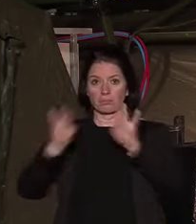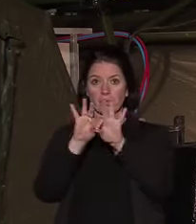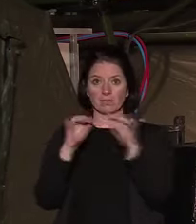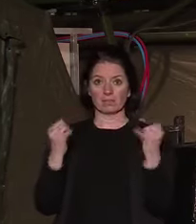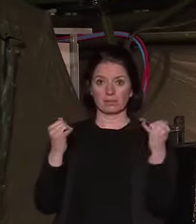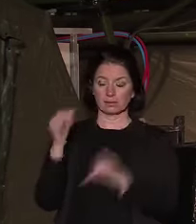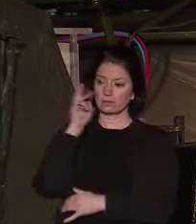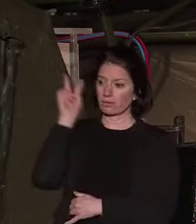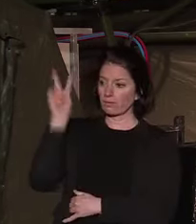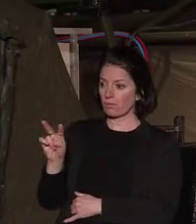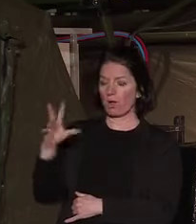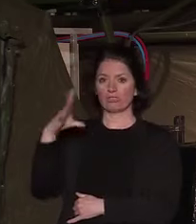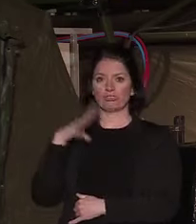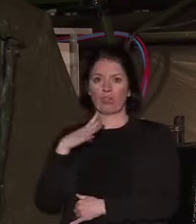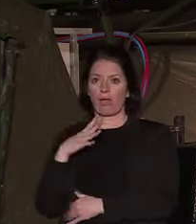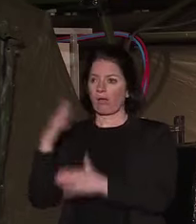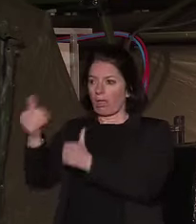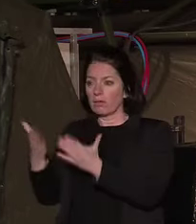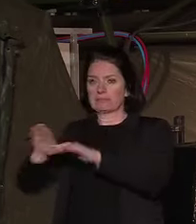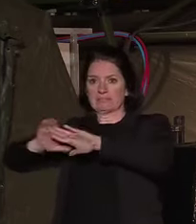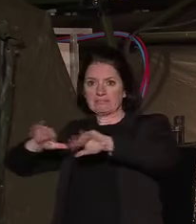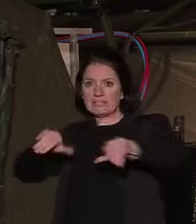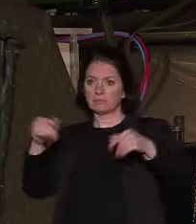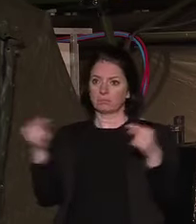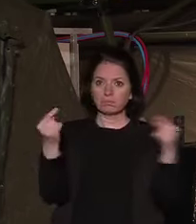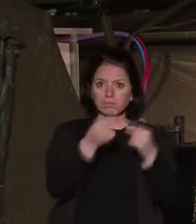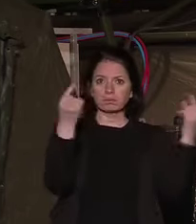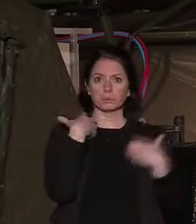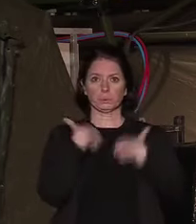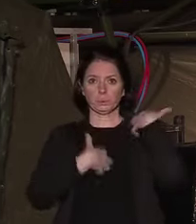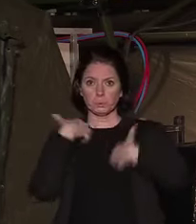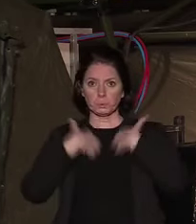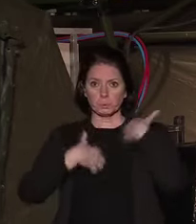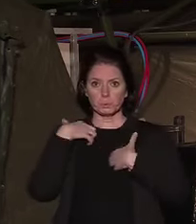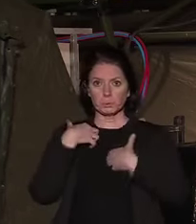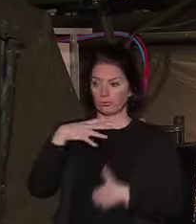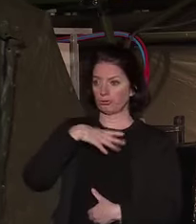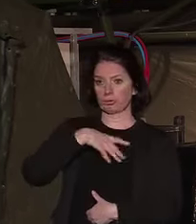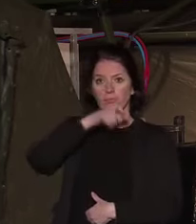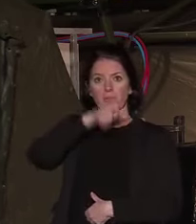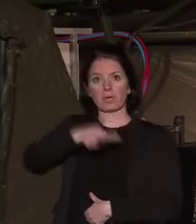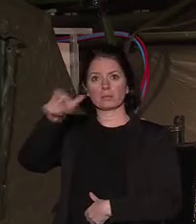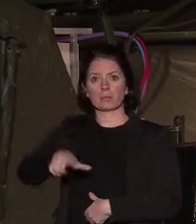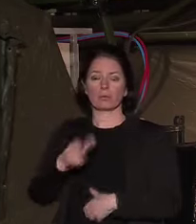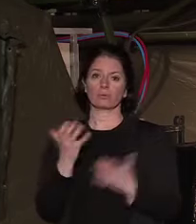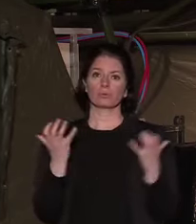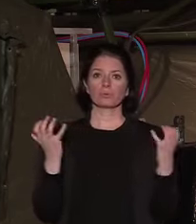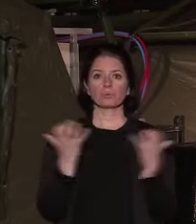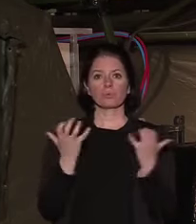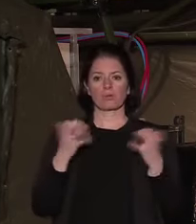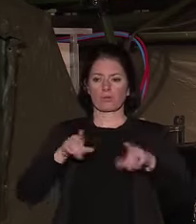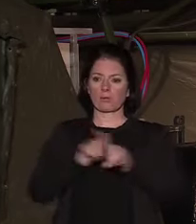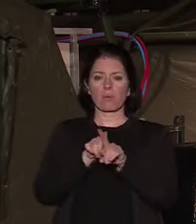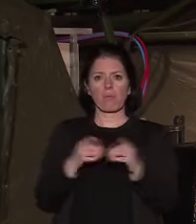les facteurs de division, les doutes, toutes celles et ceux qui voudraient aujourd